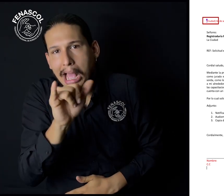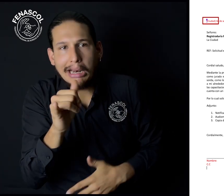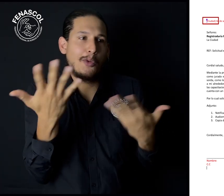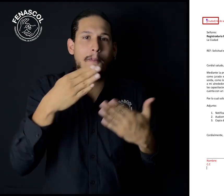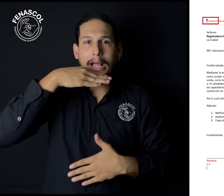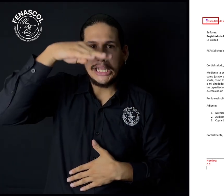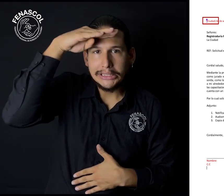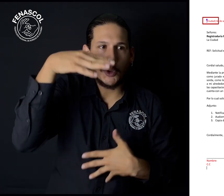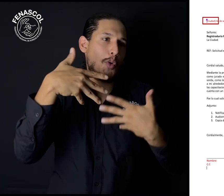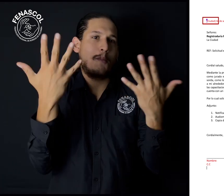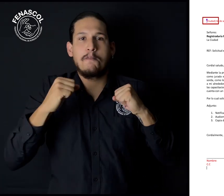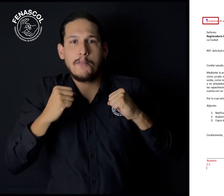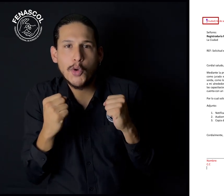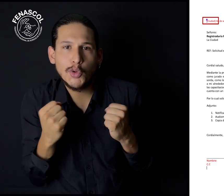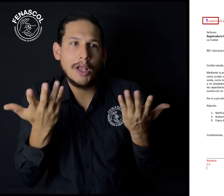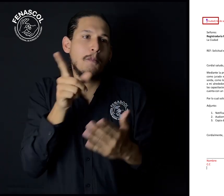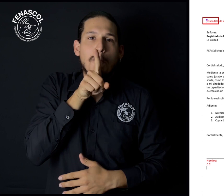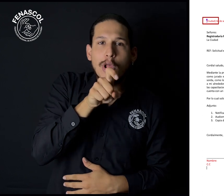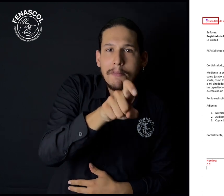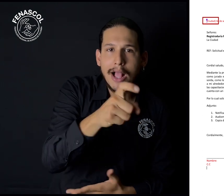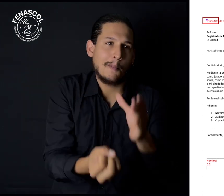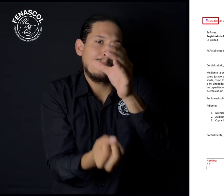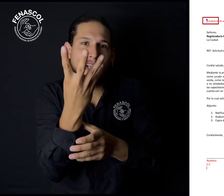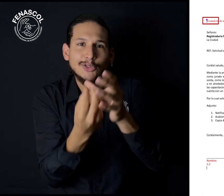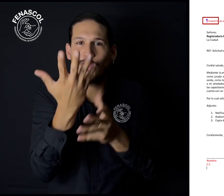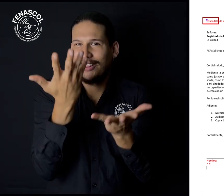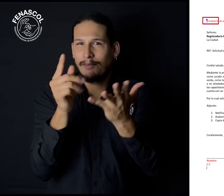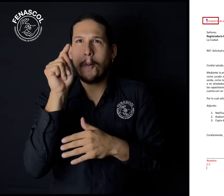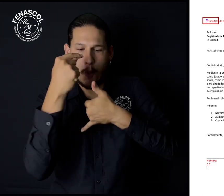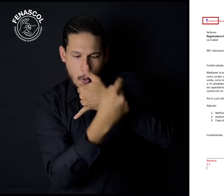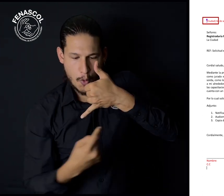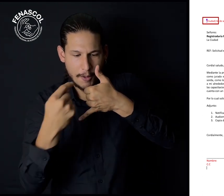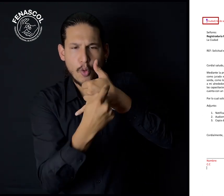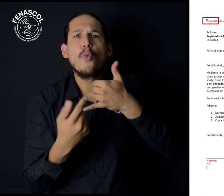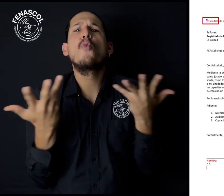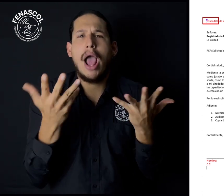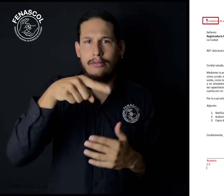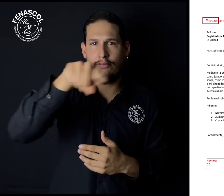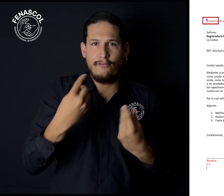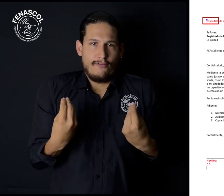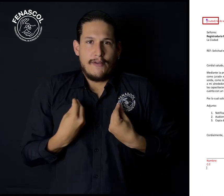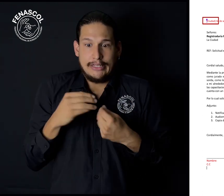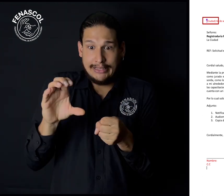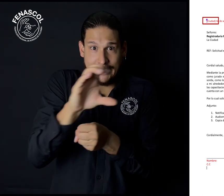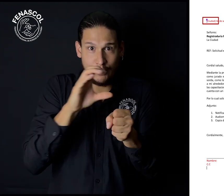Cali, Medellín, Bogotá, Bucaramanga o Pasto. Depende del lugar en donde viven.